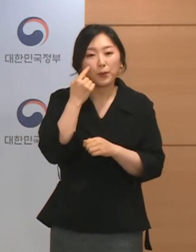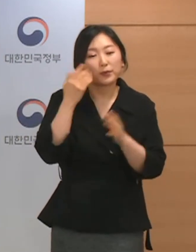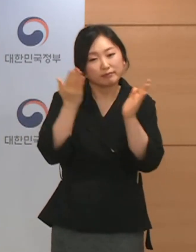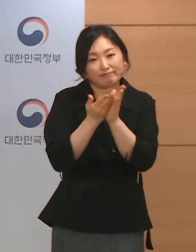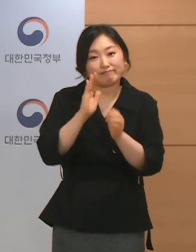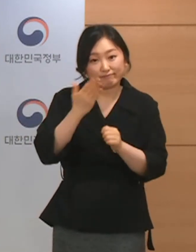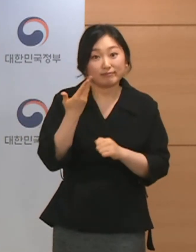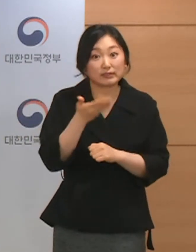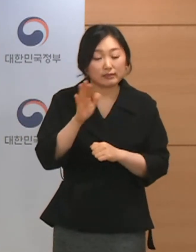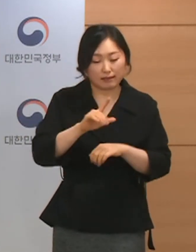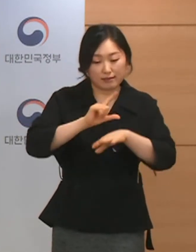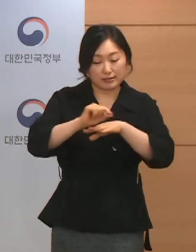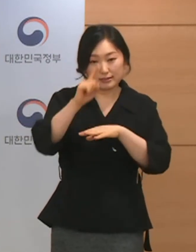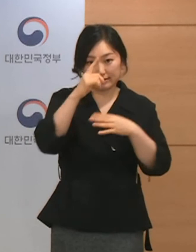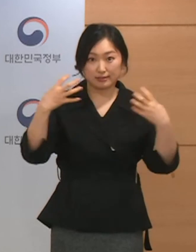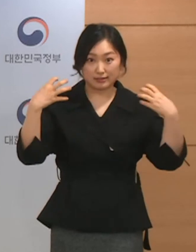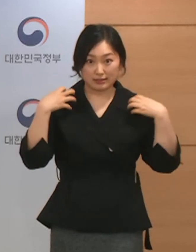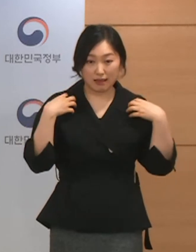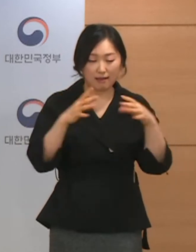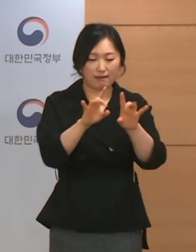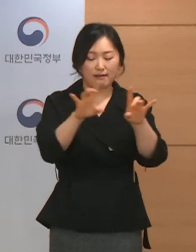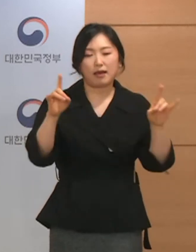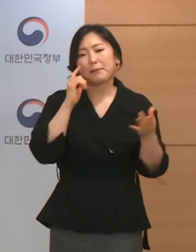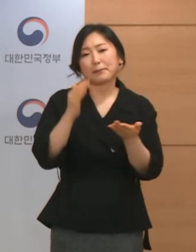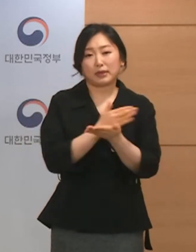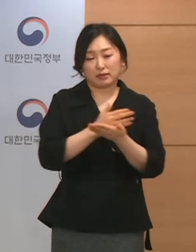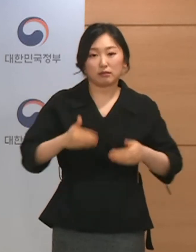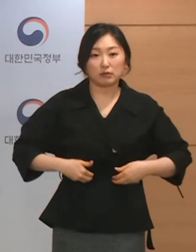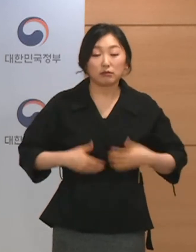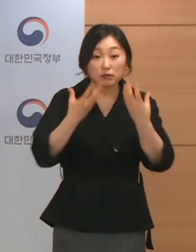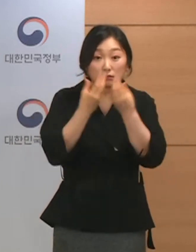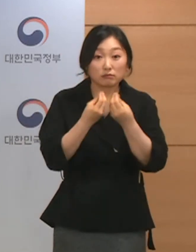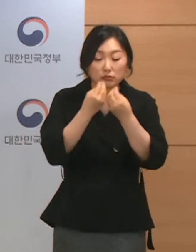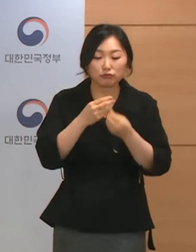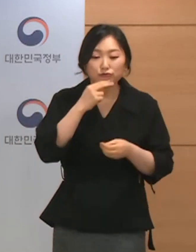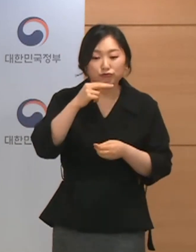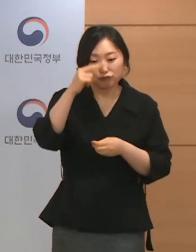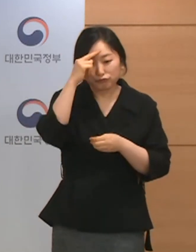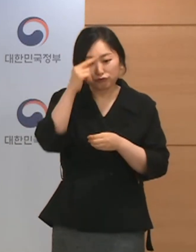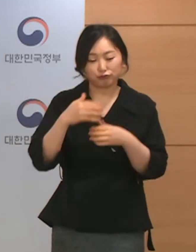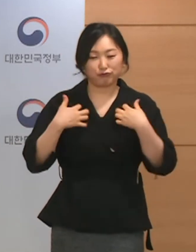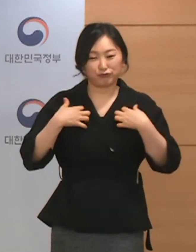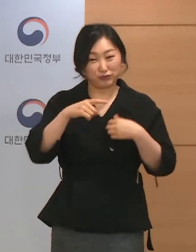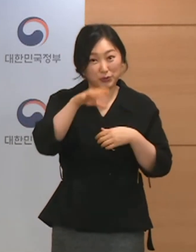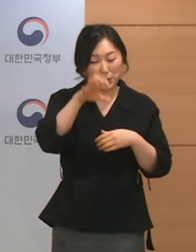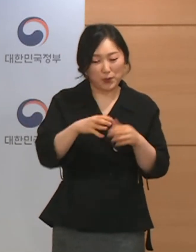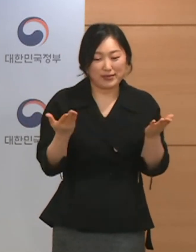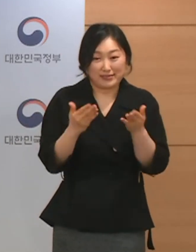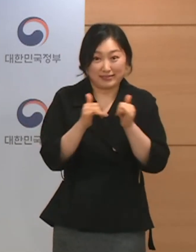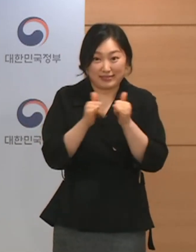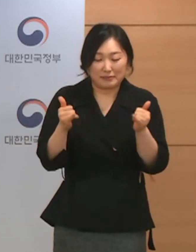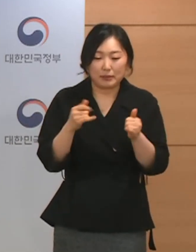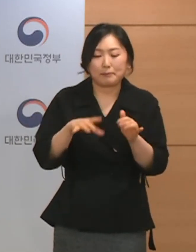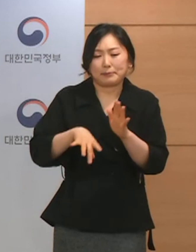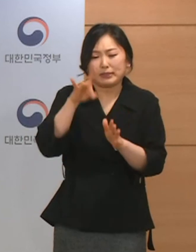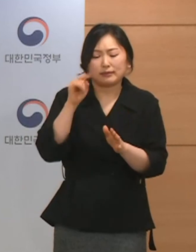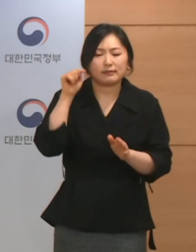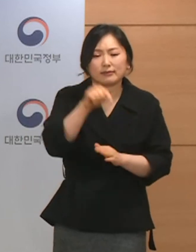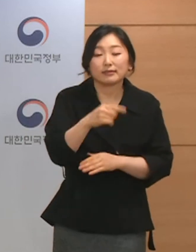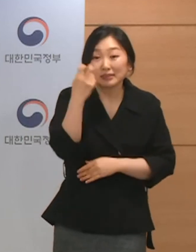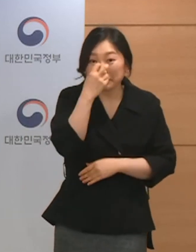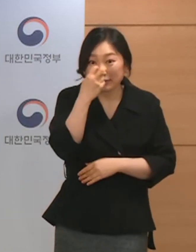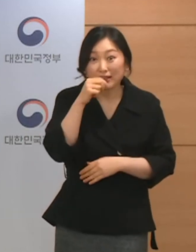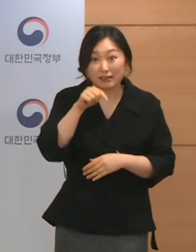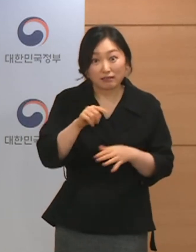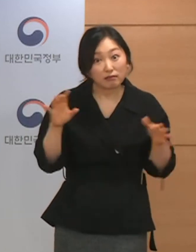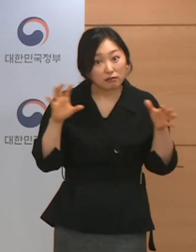지자체들의 판단이 필요해서 예를 들어 유흥시설 종사자 선제검사 등과 같이 그 지역의 위험도에 따라서 계속